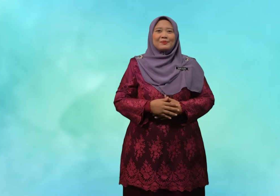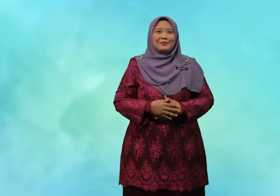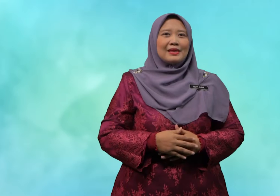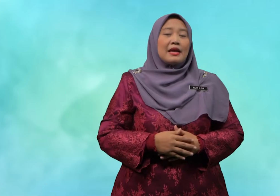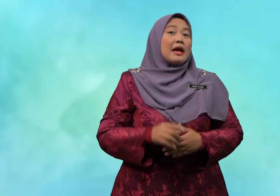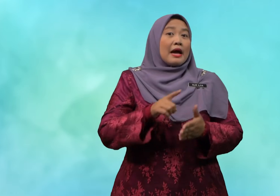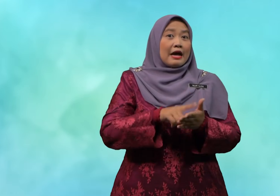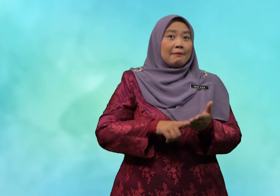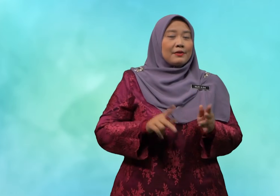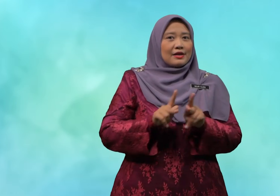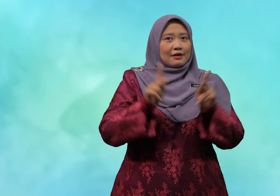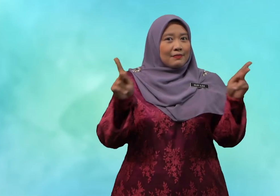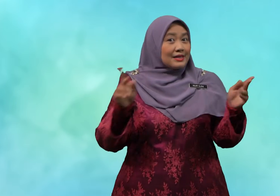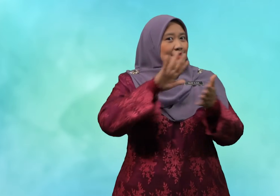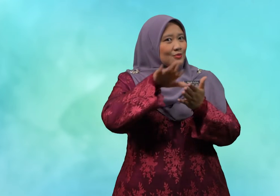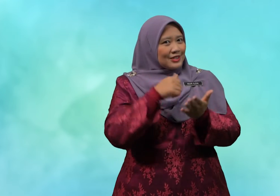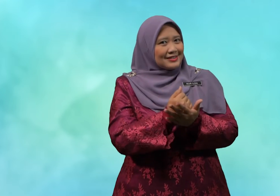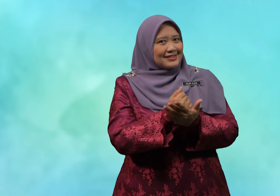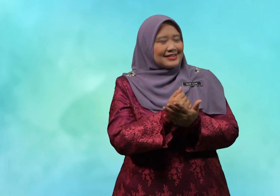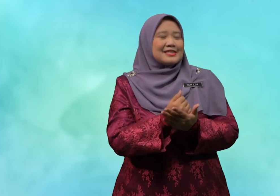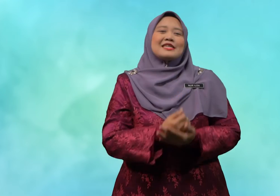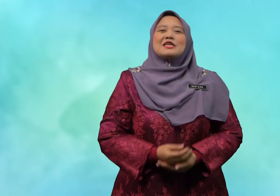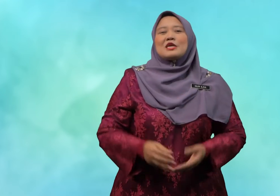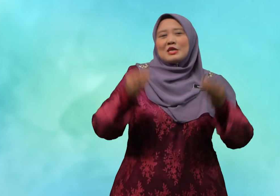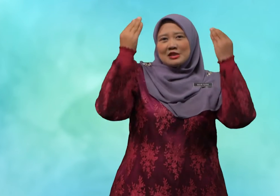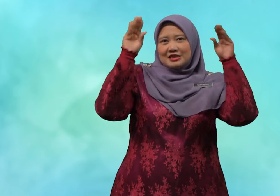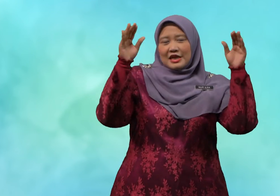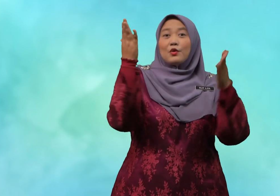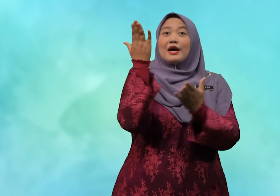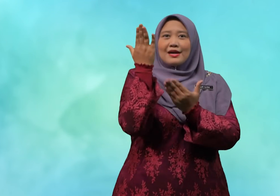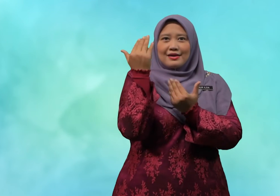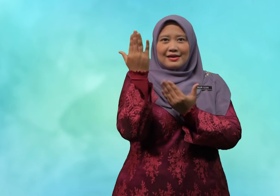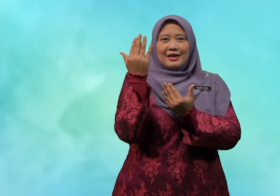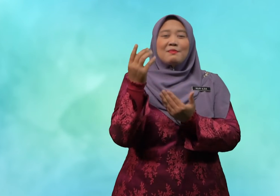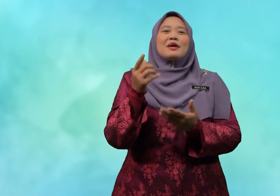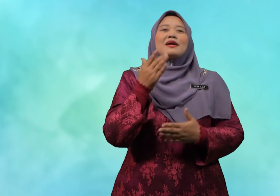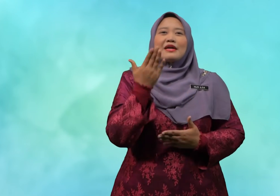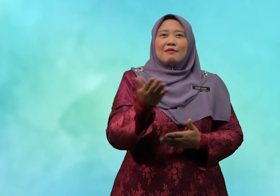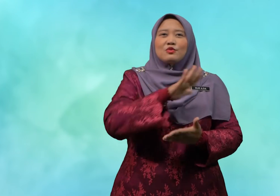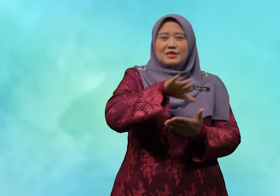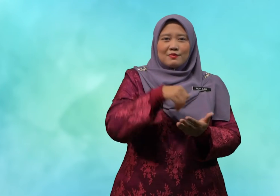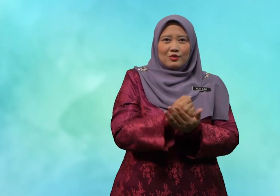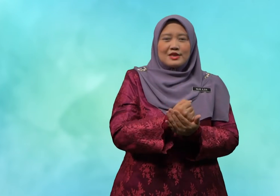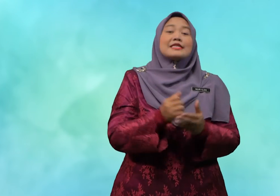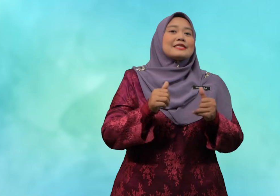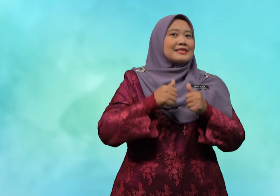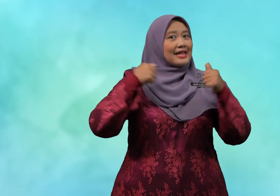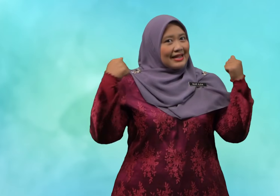Terima kasih kerana menonton!